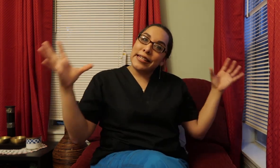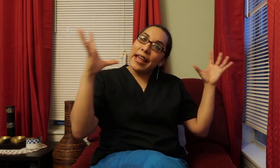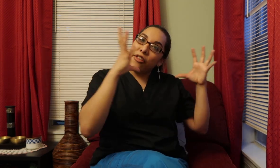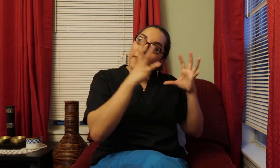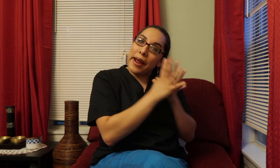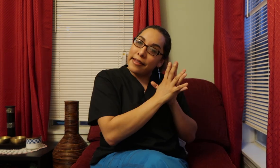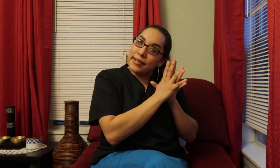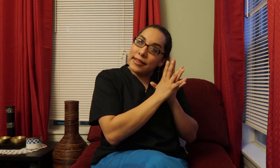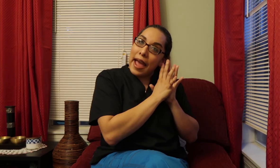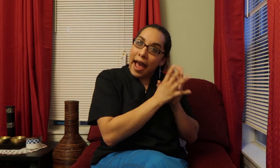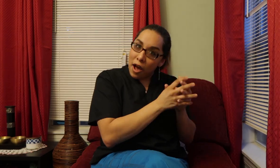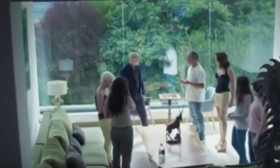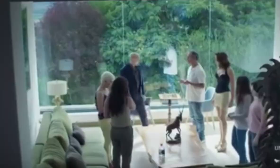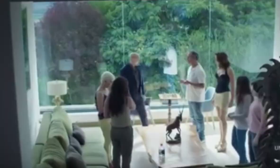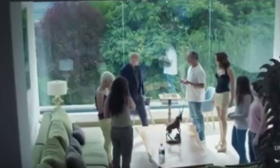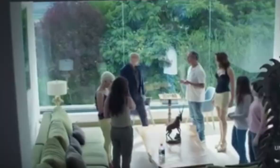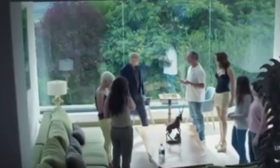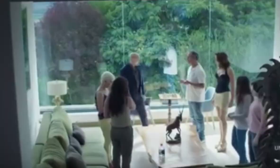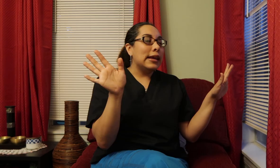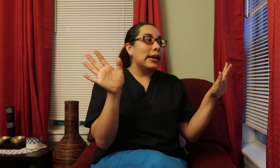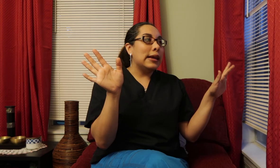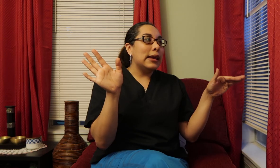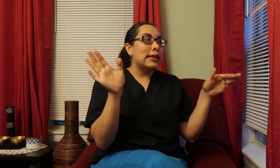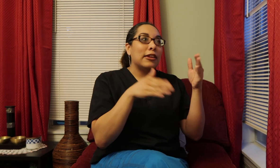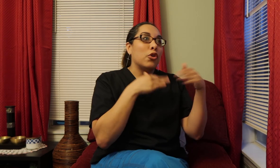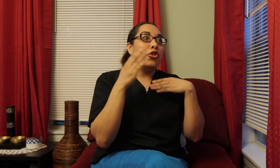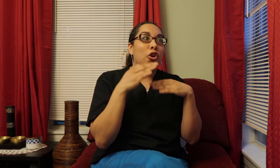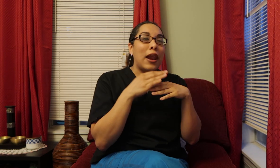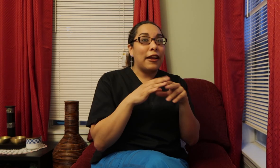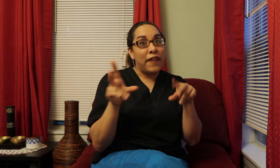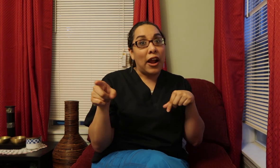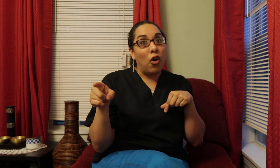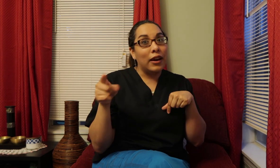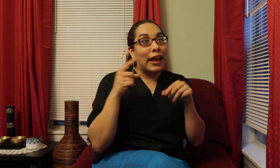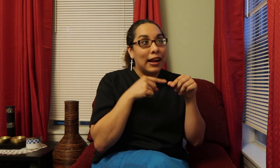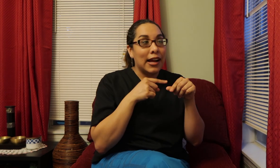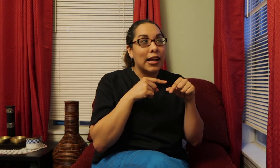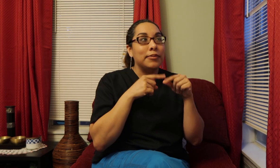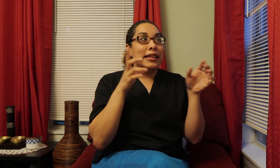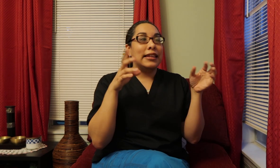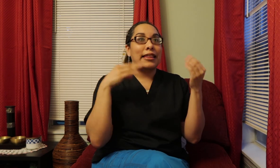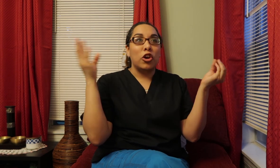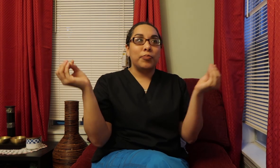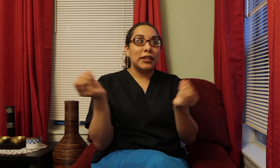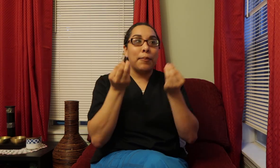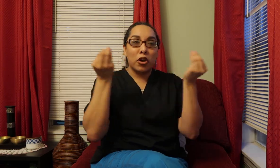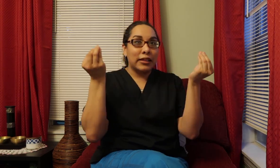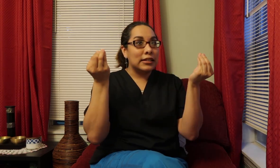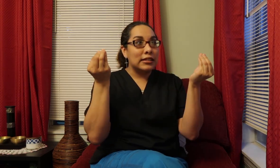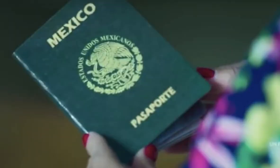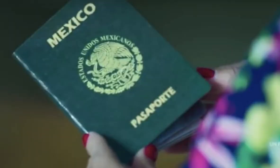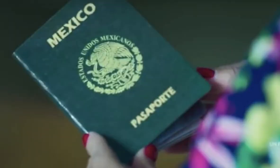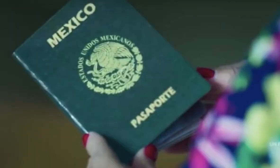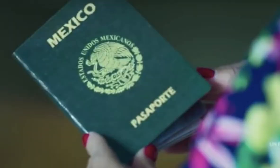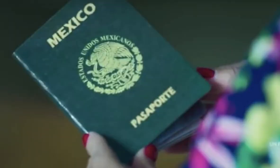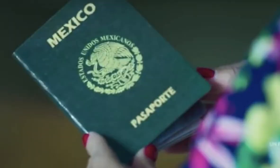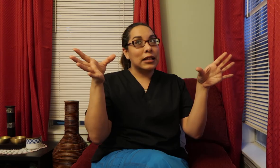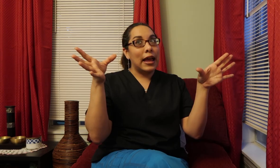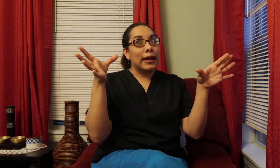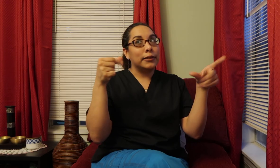together Back into the house Y that's cuando Take Ole comes Y dice Tengo los pasaportes And I'm just like